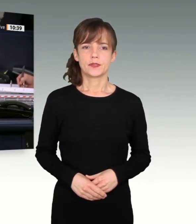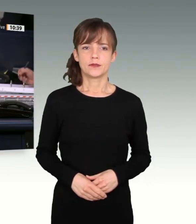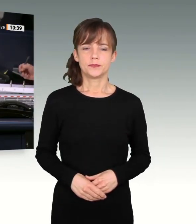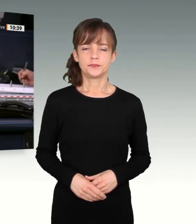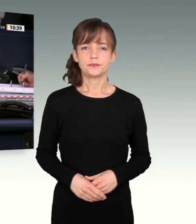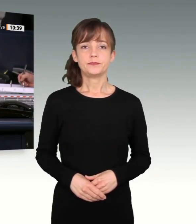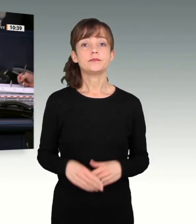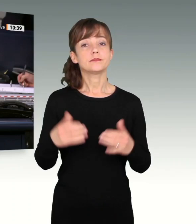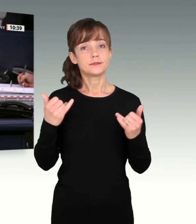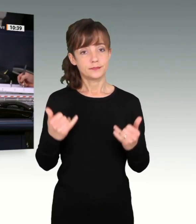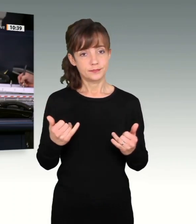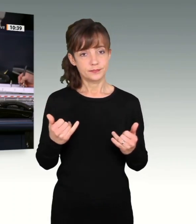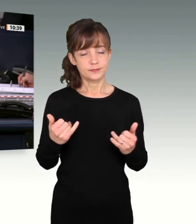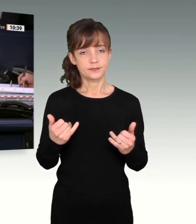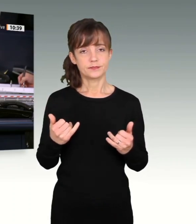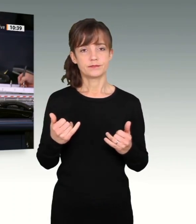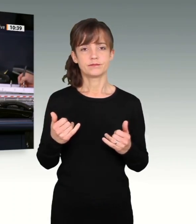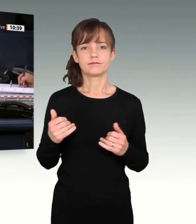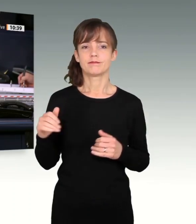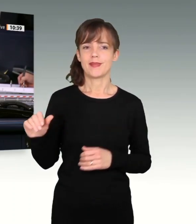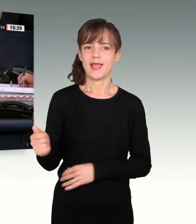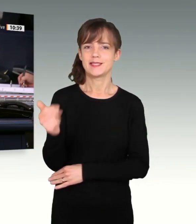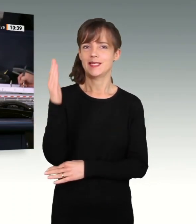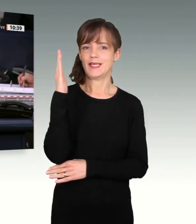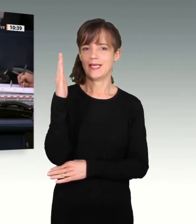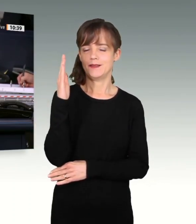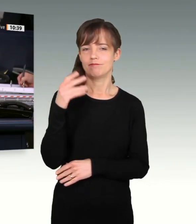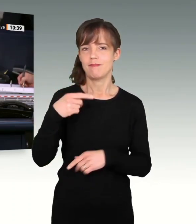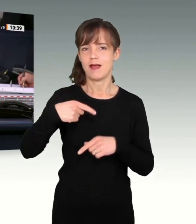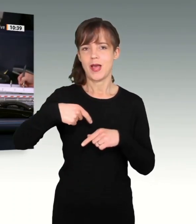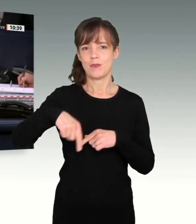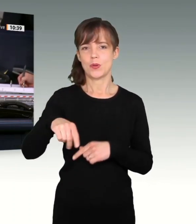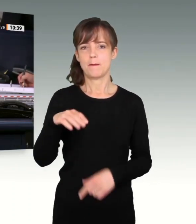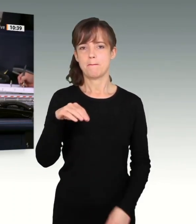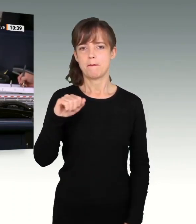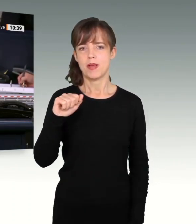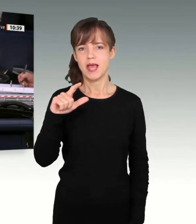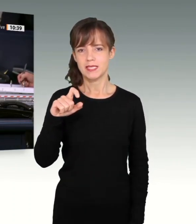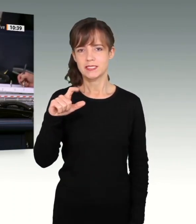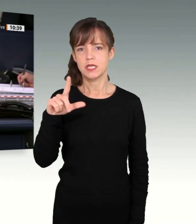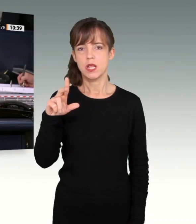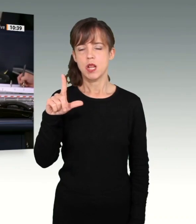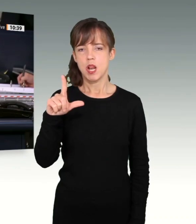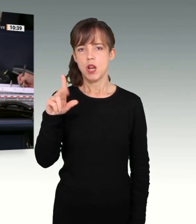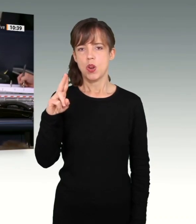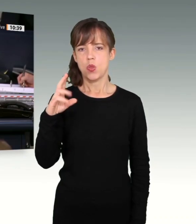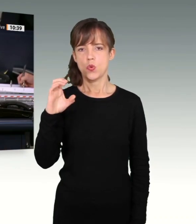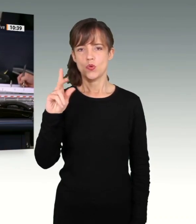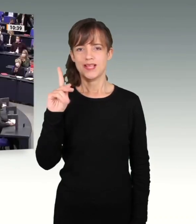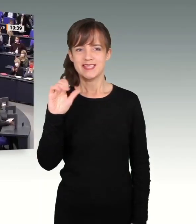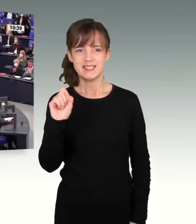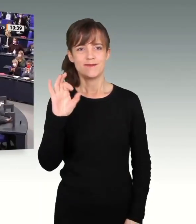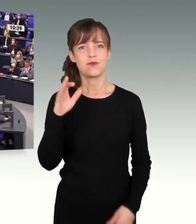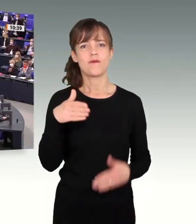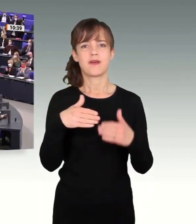Aber jetzt begrüße ich zu seiner ersten Rede den Abgeordneten Max Luchs für die Fraktion Bündnis 90 Die